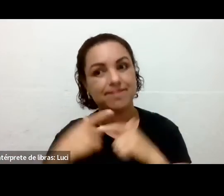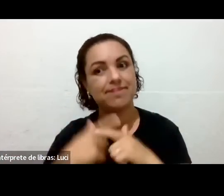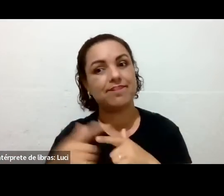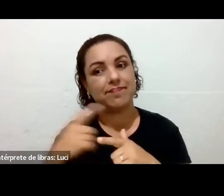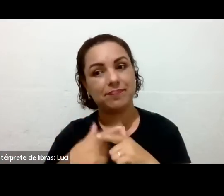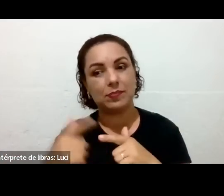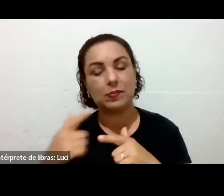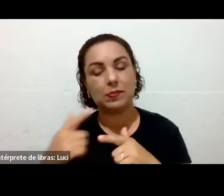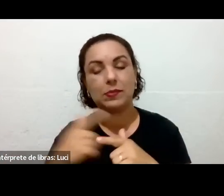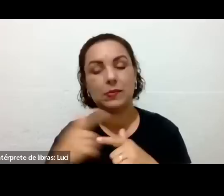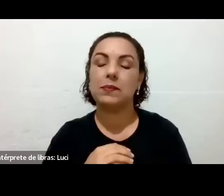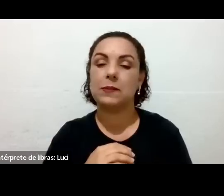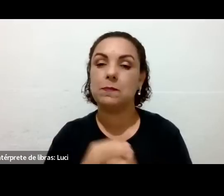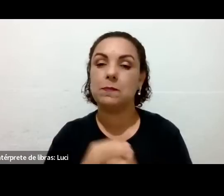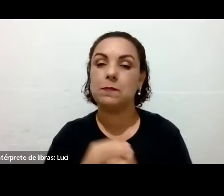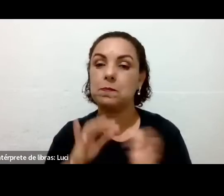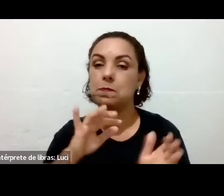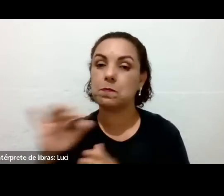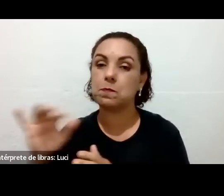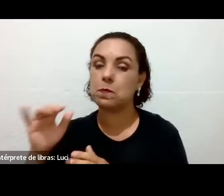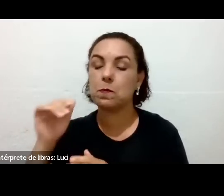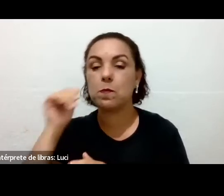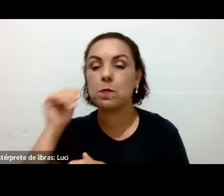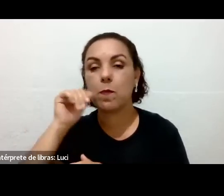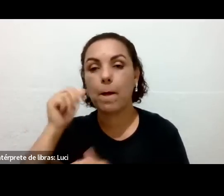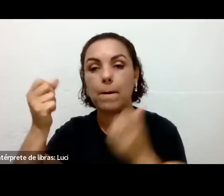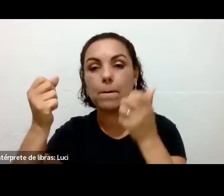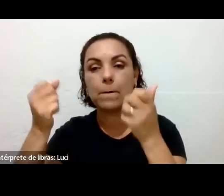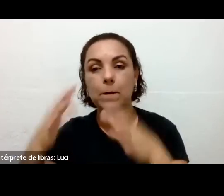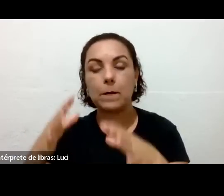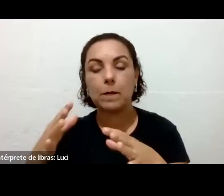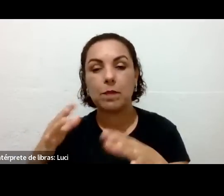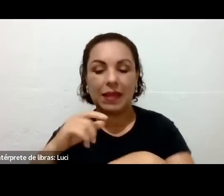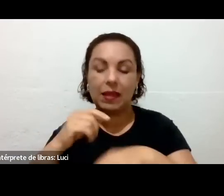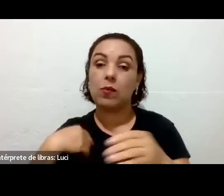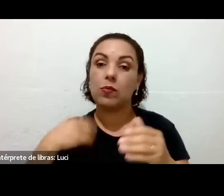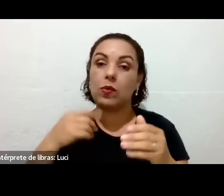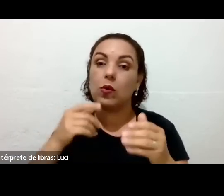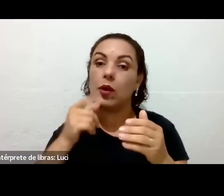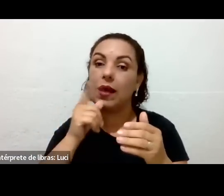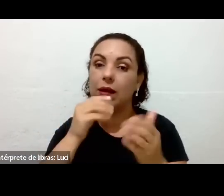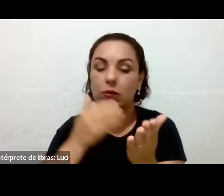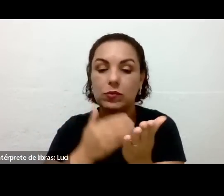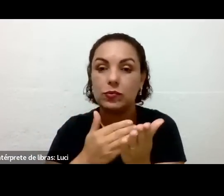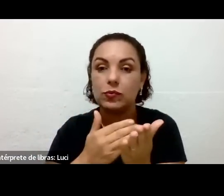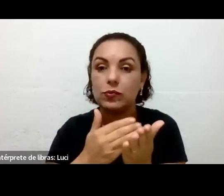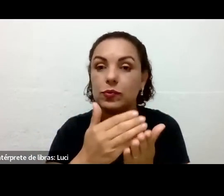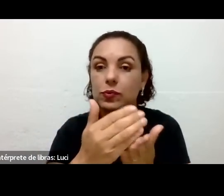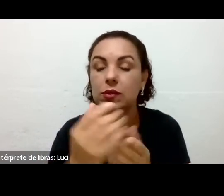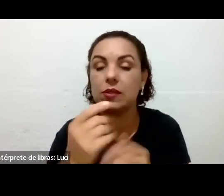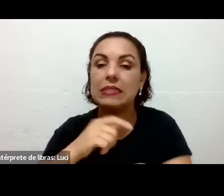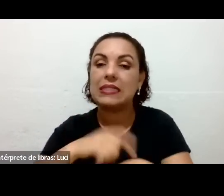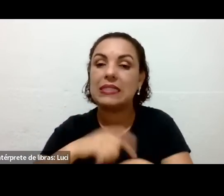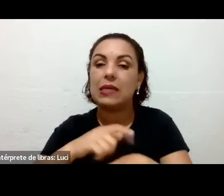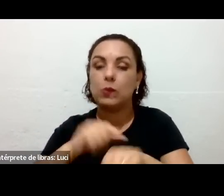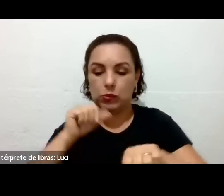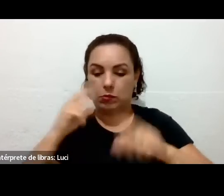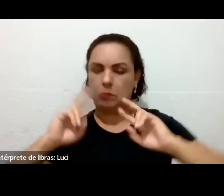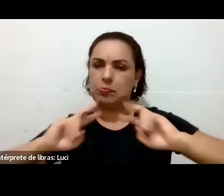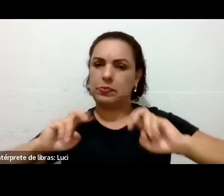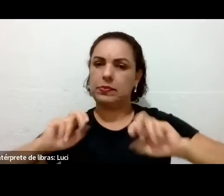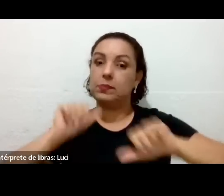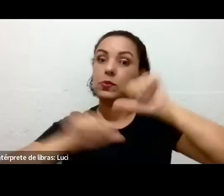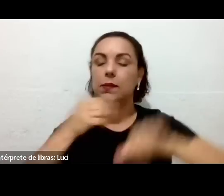Lacorte perguntou quanto tempo pra sentir os benefícios. No mínimo, isso é isso, 60 dias, tá? É